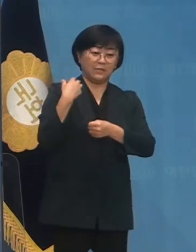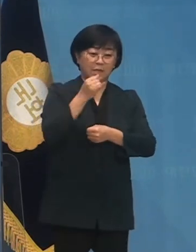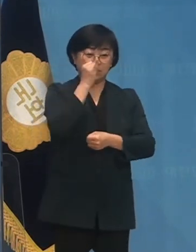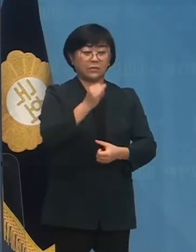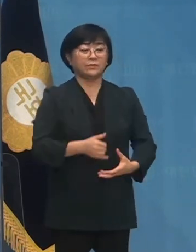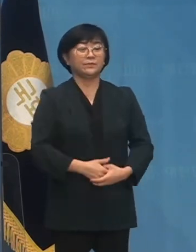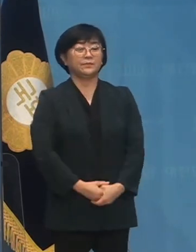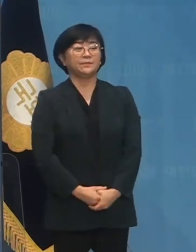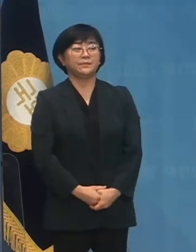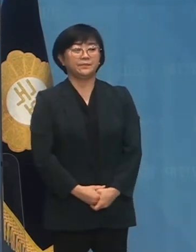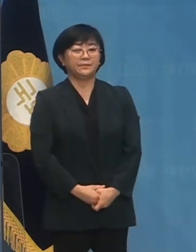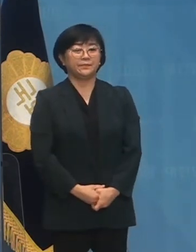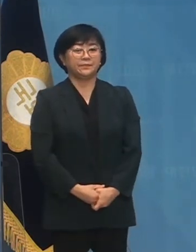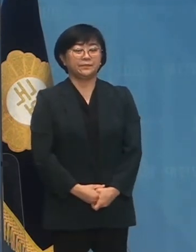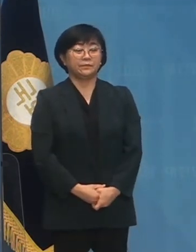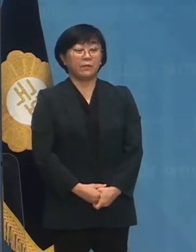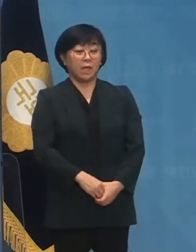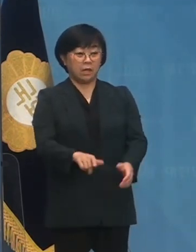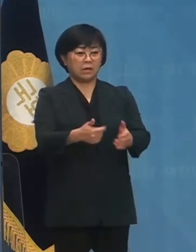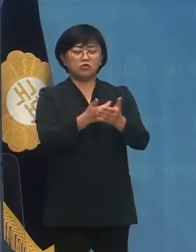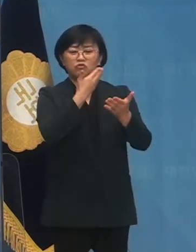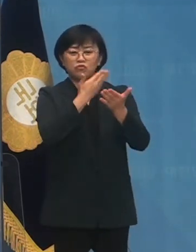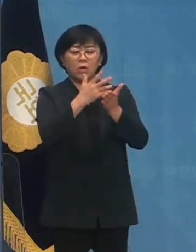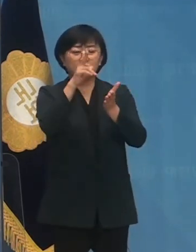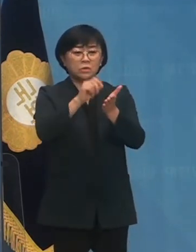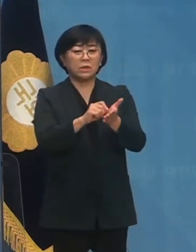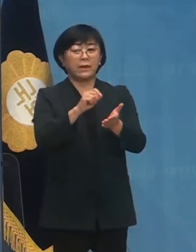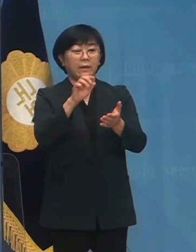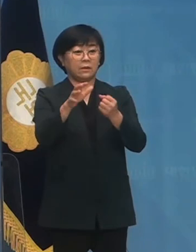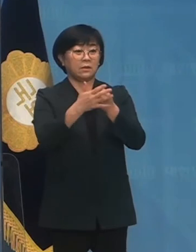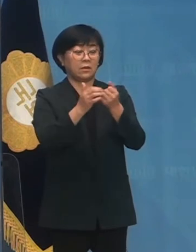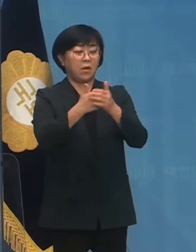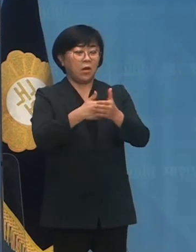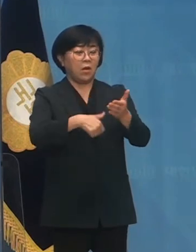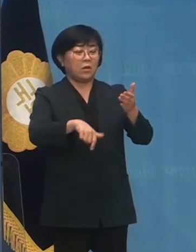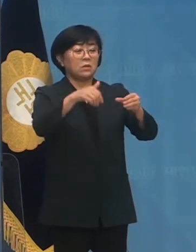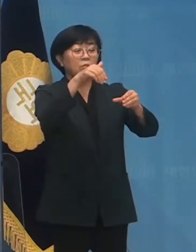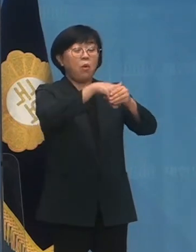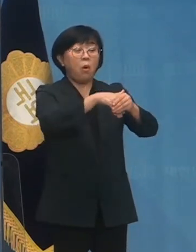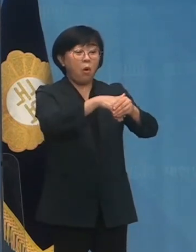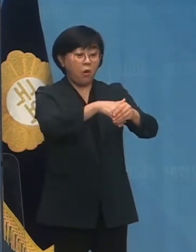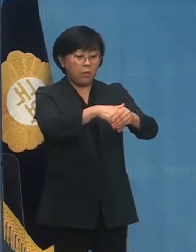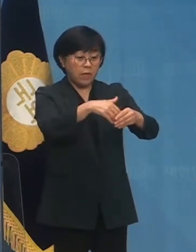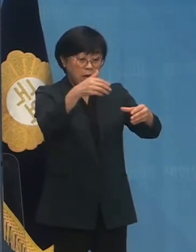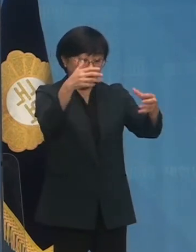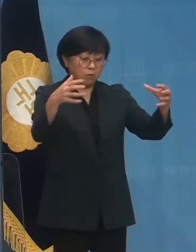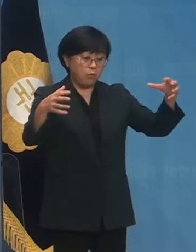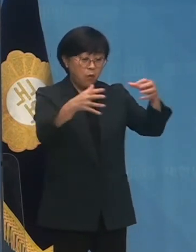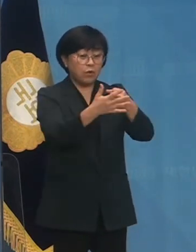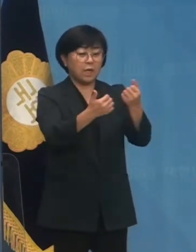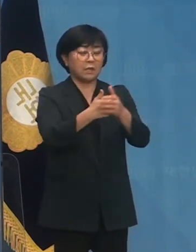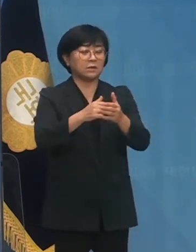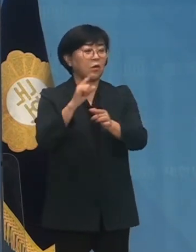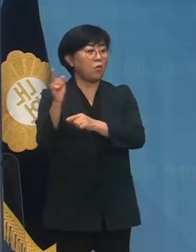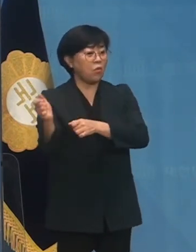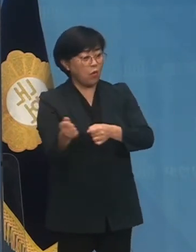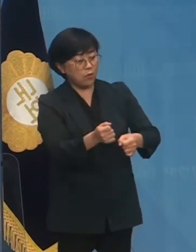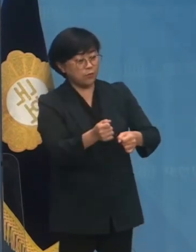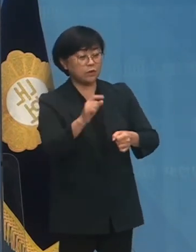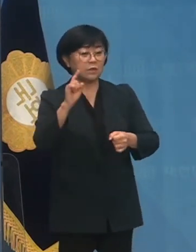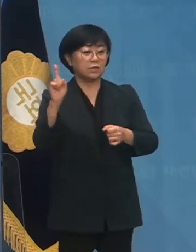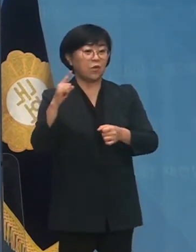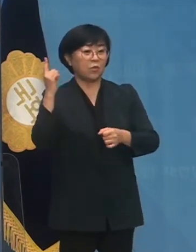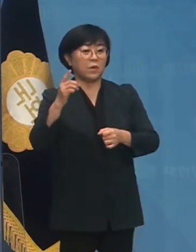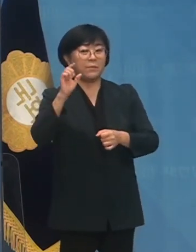자리입니다. 이러한 중차대한 문제 앞에 표계상의 눈임으로 골프 유공을 인하하겠다는 이재명 후보의